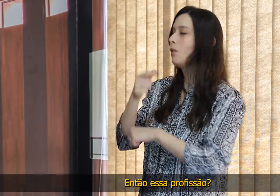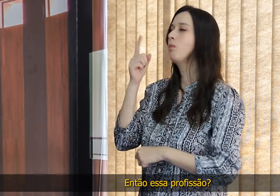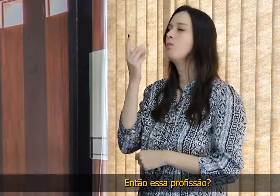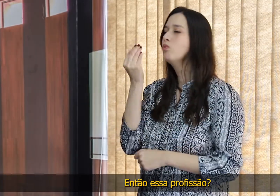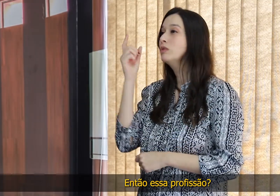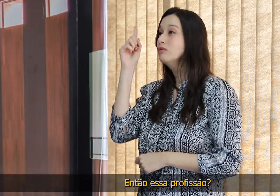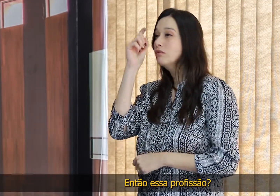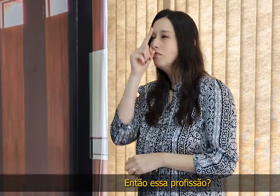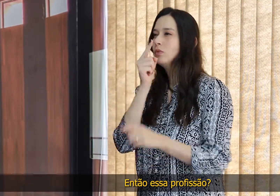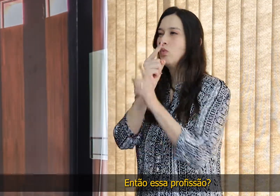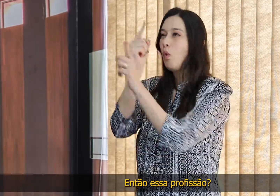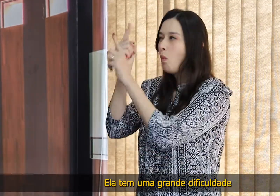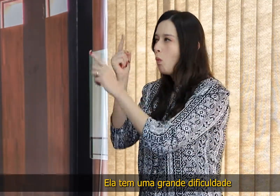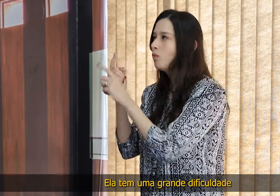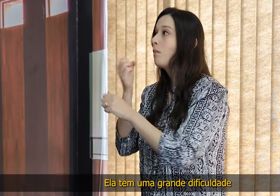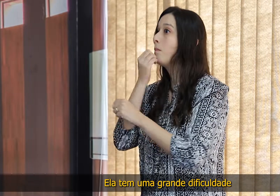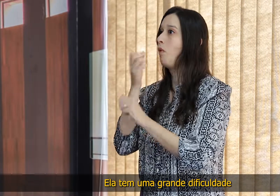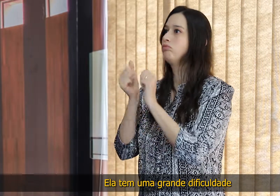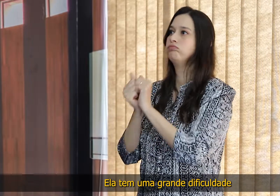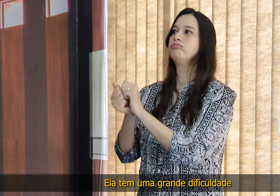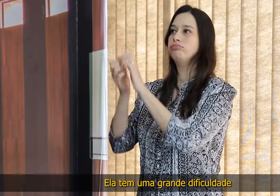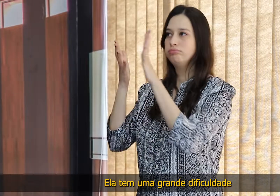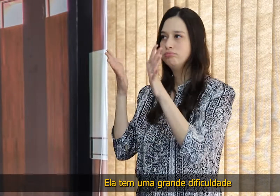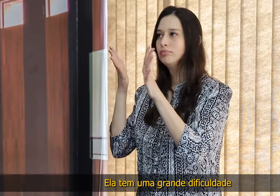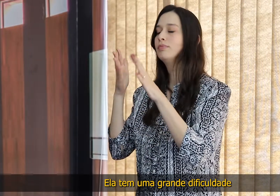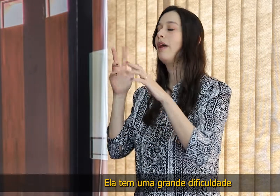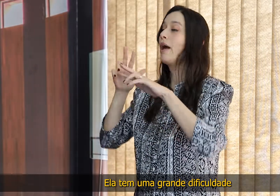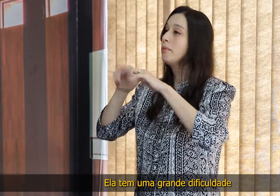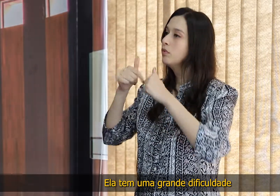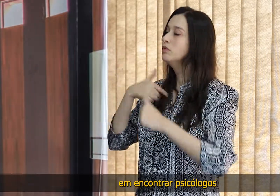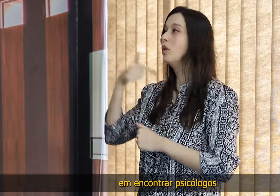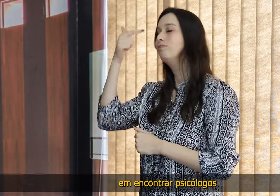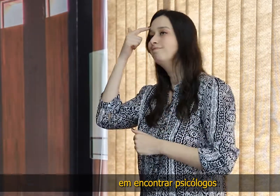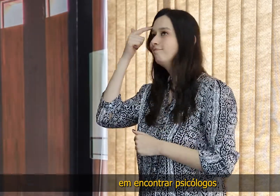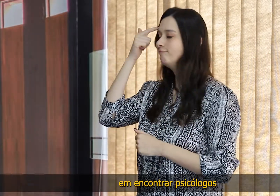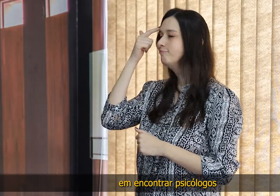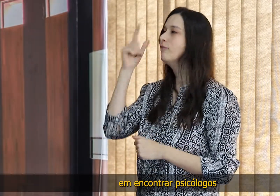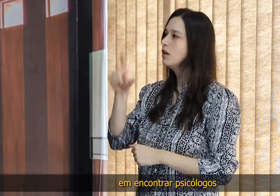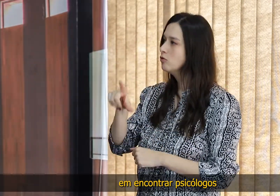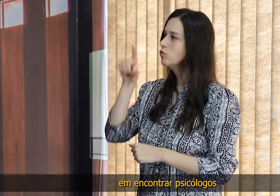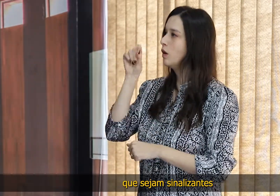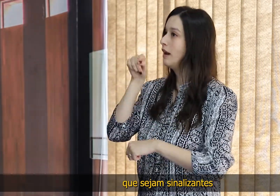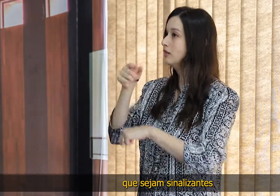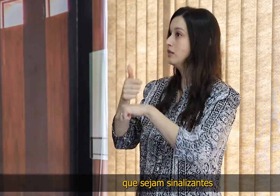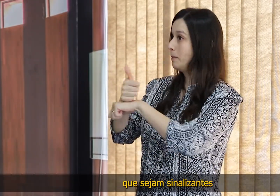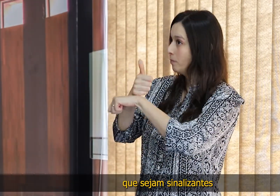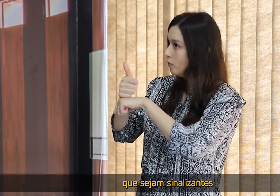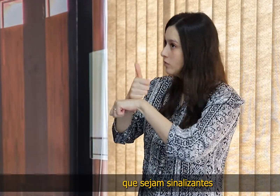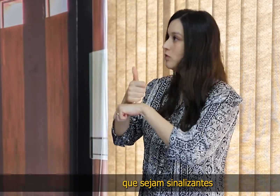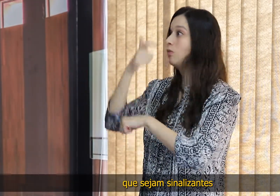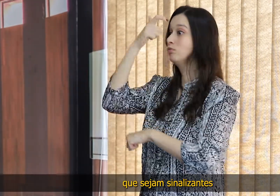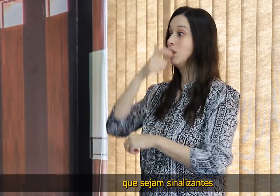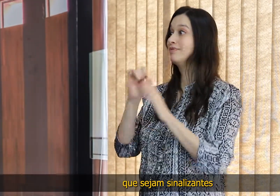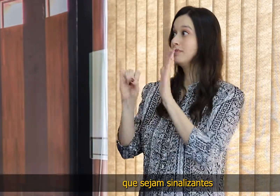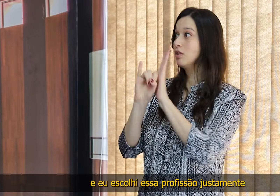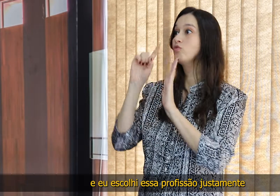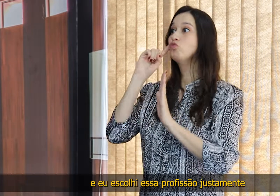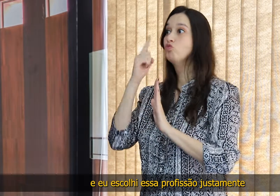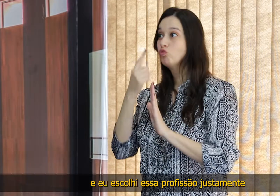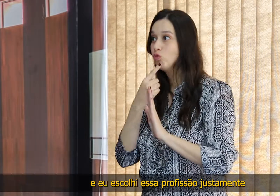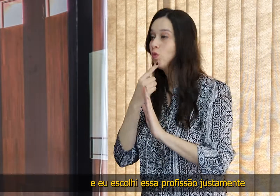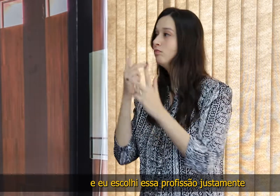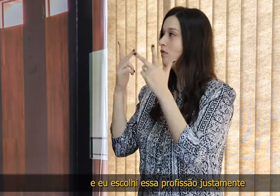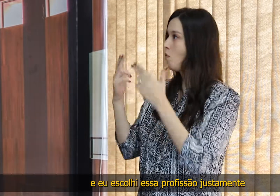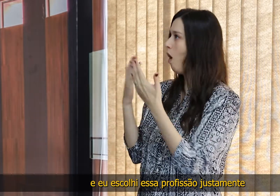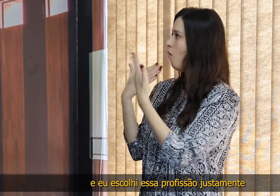Então, essa profissão, ela tem uma grande dificuldade em encontrar psicólogos que sejam sinalizantes. E